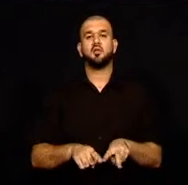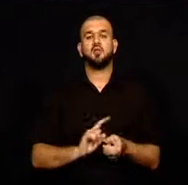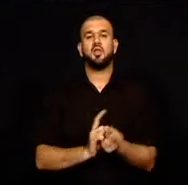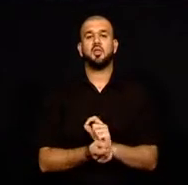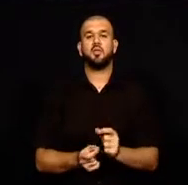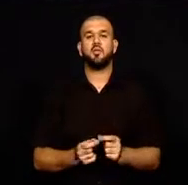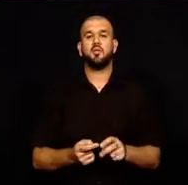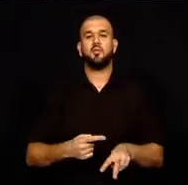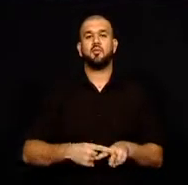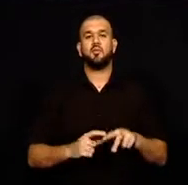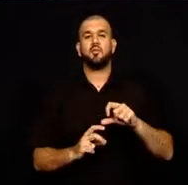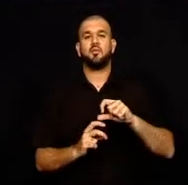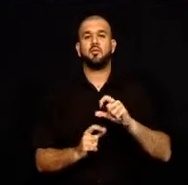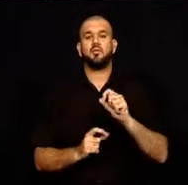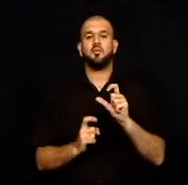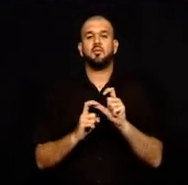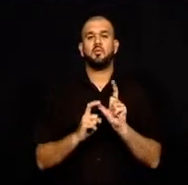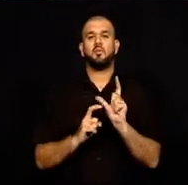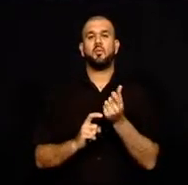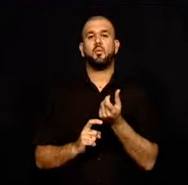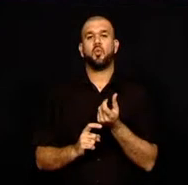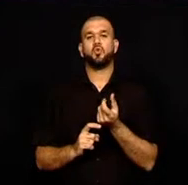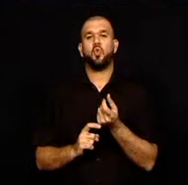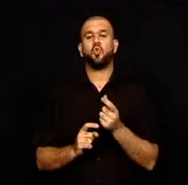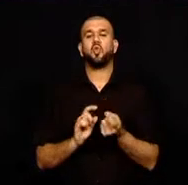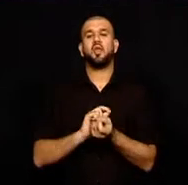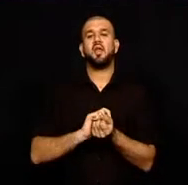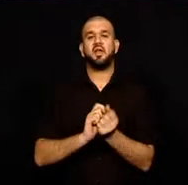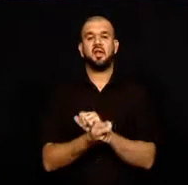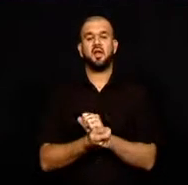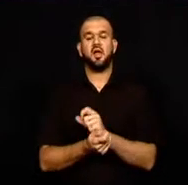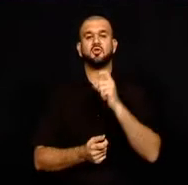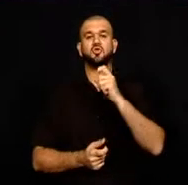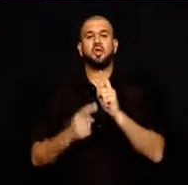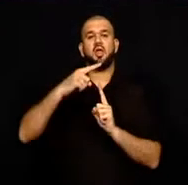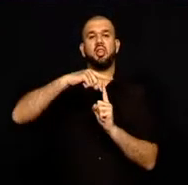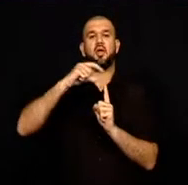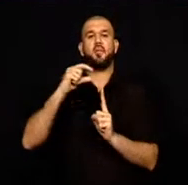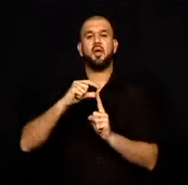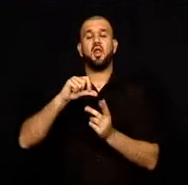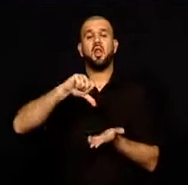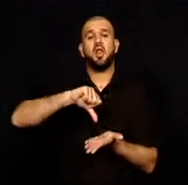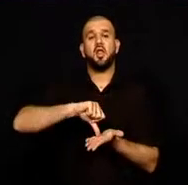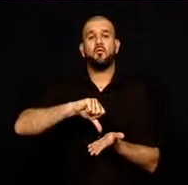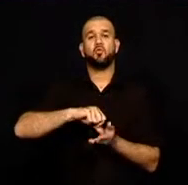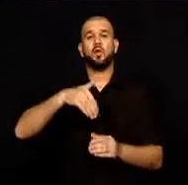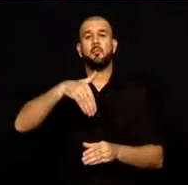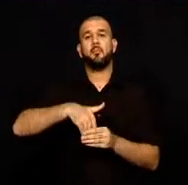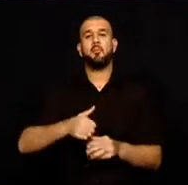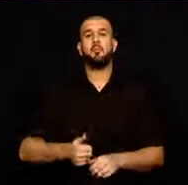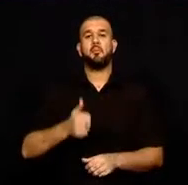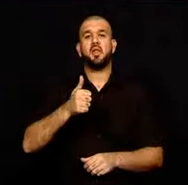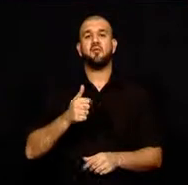Lefkoşa Milletvekili Birikim Özgür'ün, Tarım, Doğal Kaynaklar ve